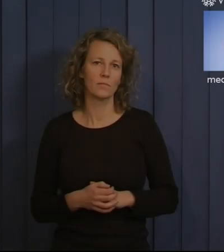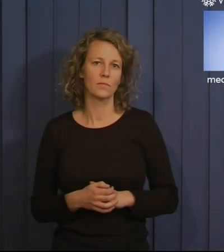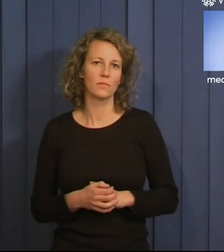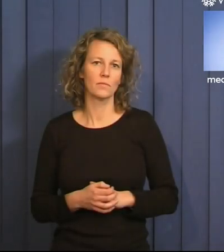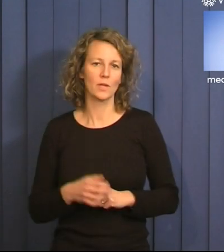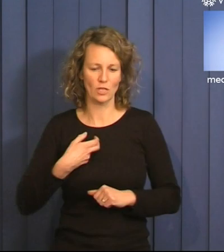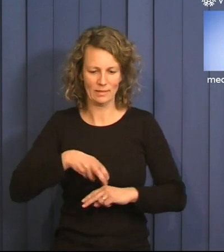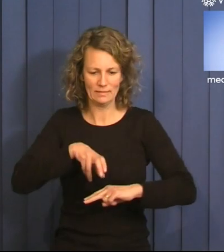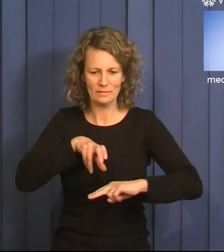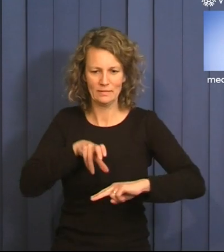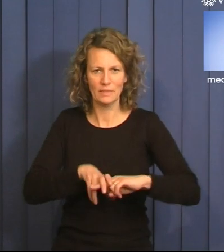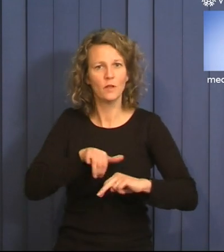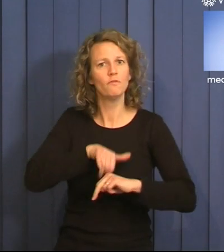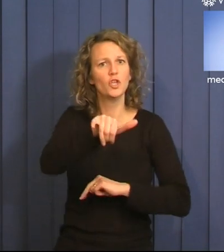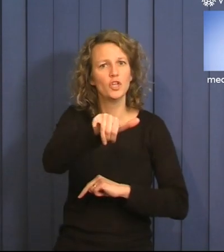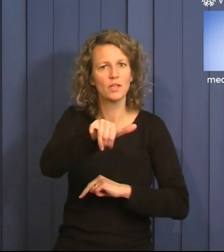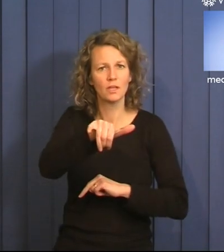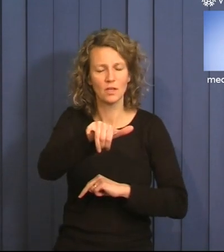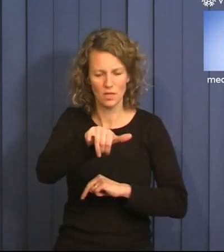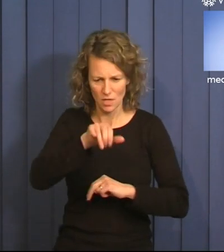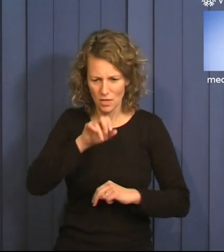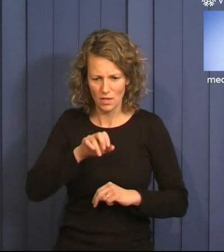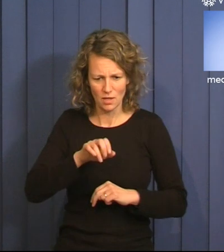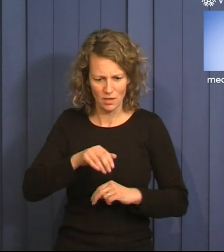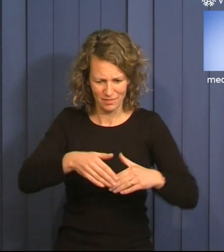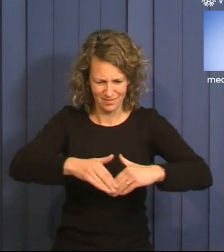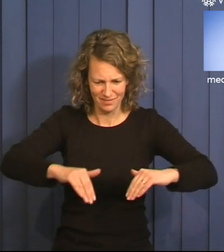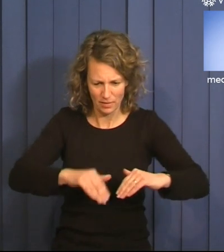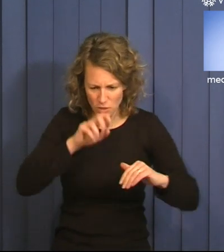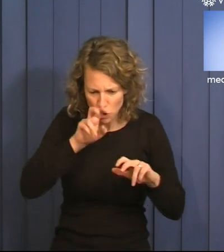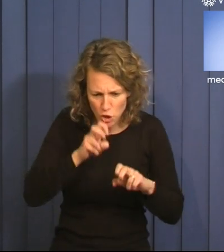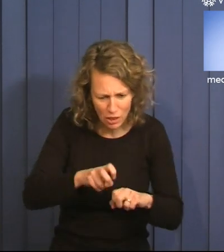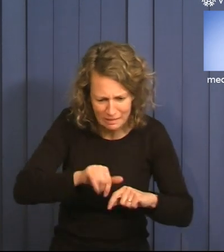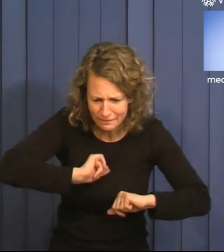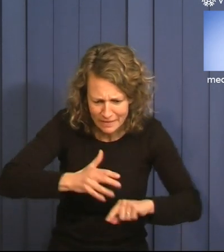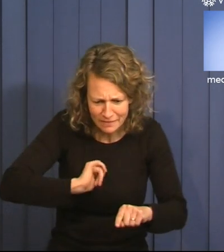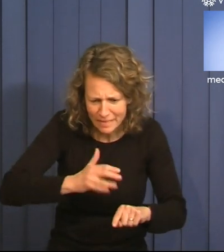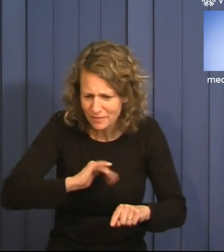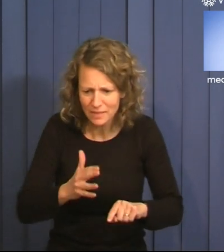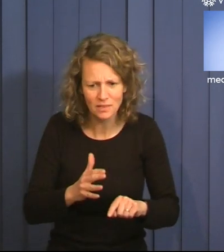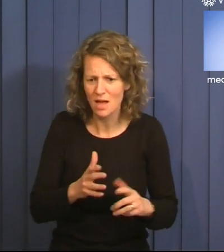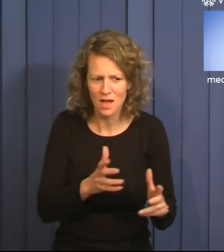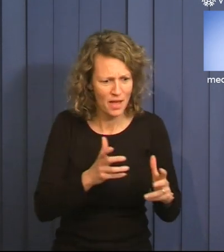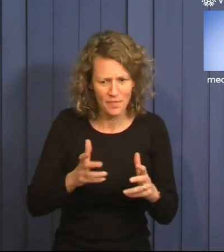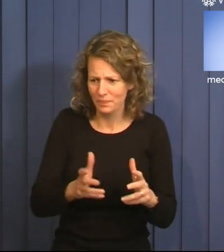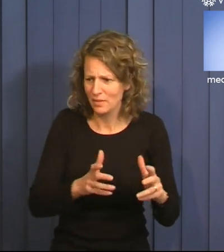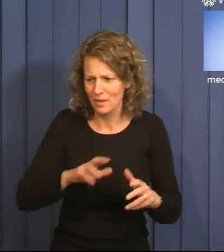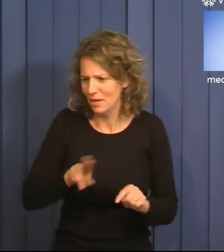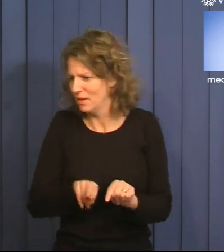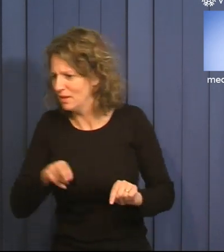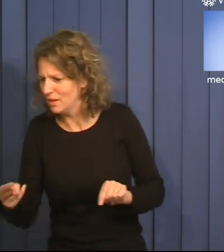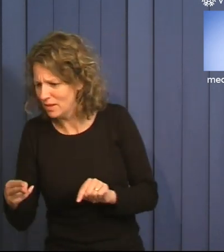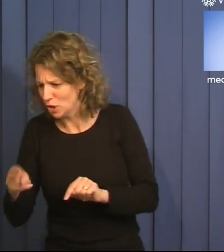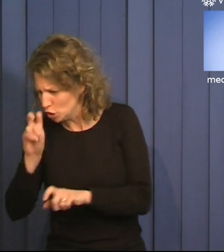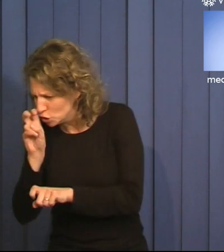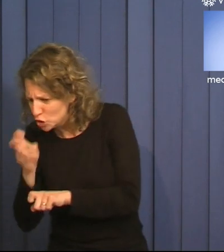Jag letar lika febrilt i stolsfickan framför mig som en rea-shoppare i fyndkorgar. Med svettiga fingrar börjar jag gräva och riva i grannens